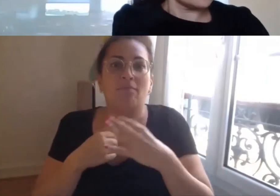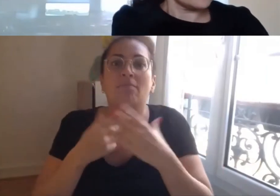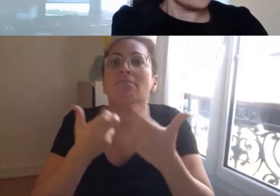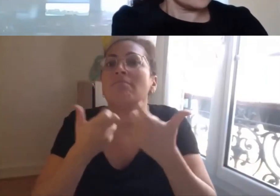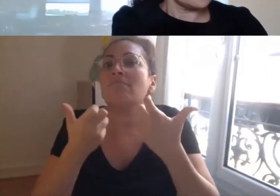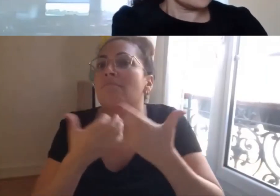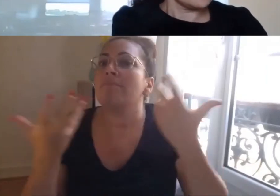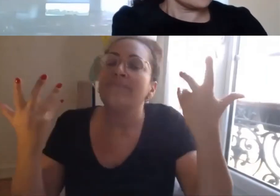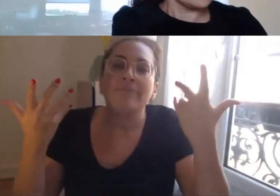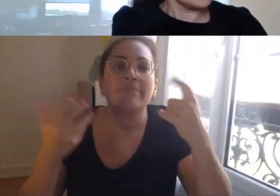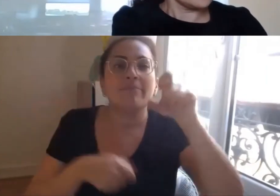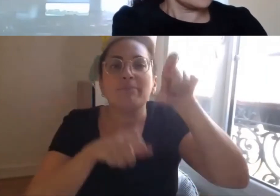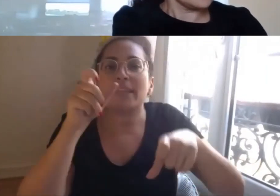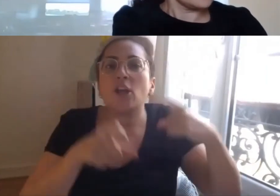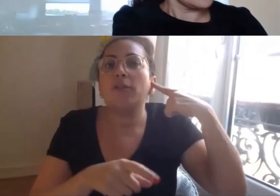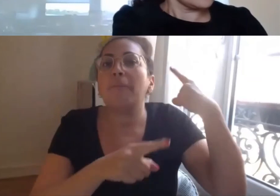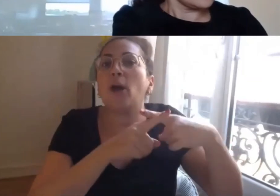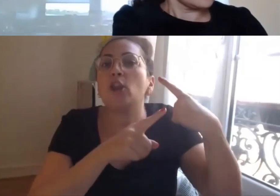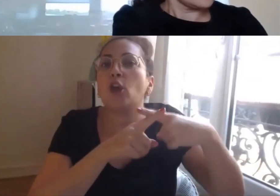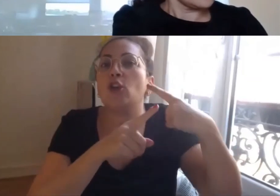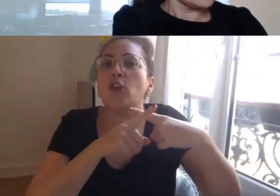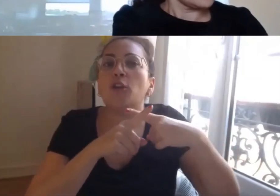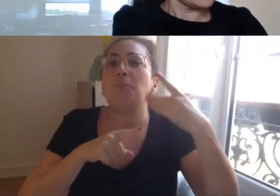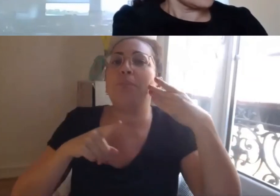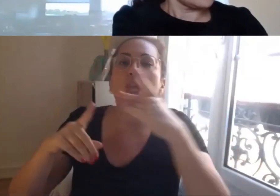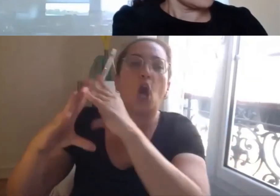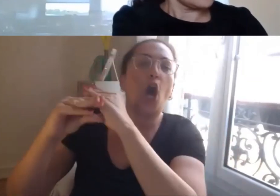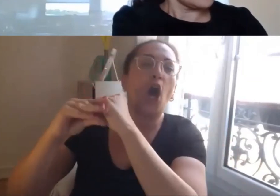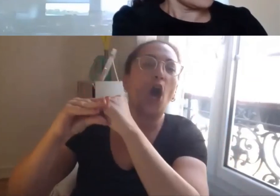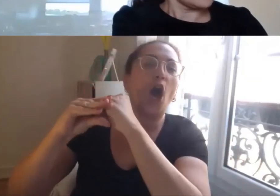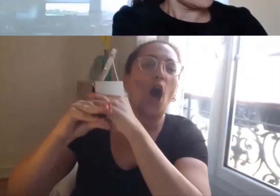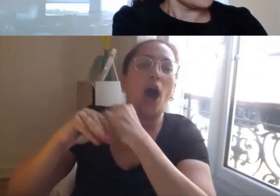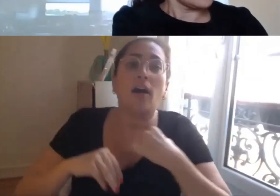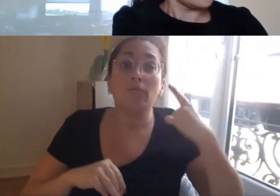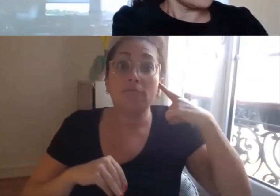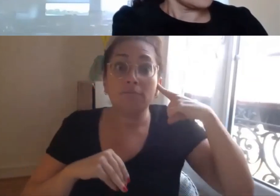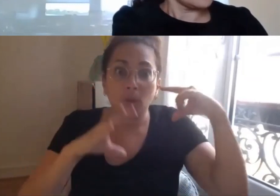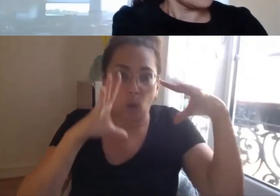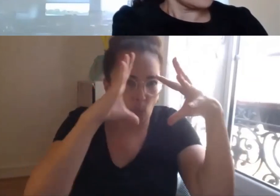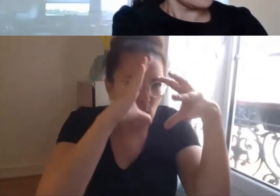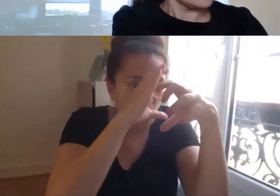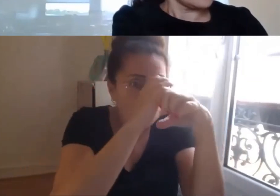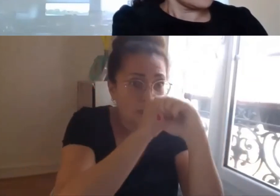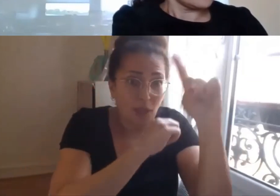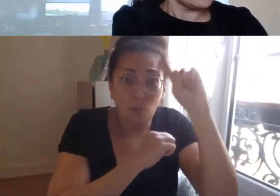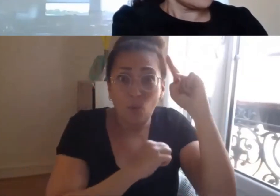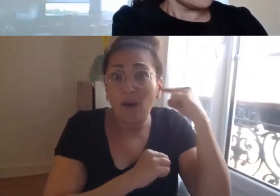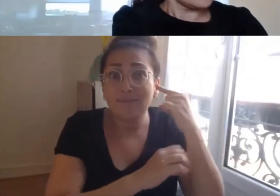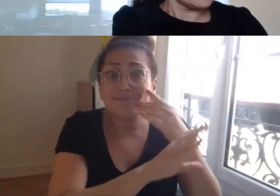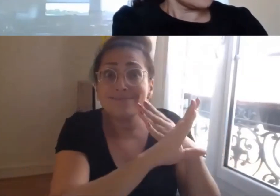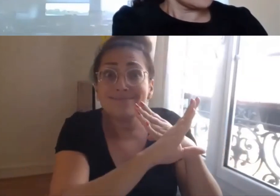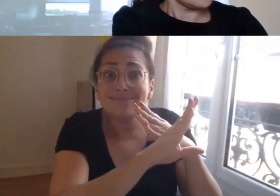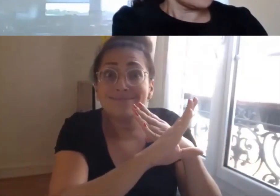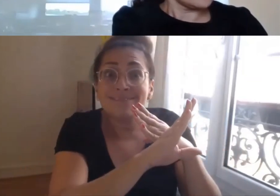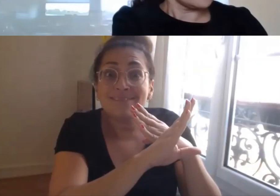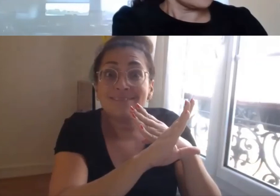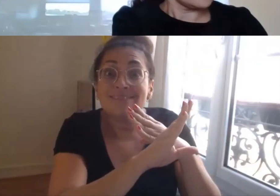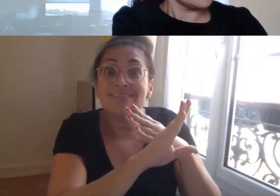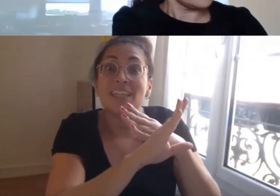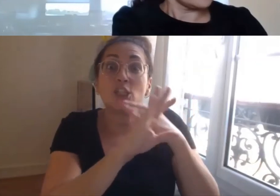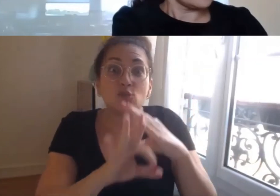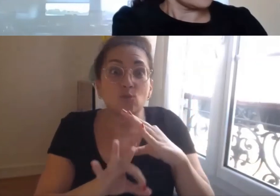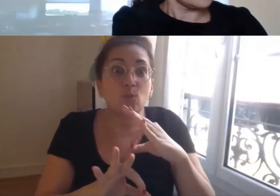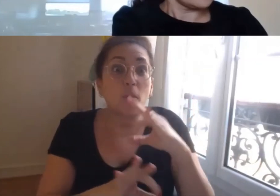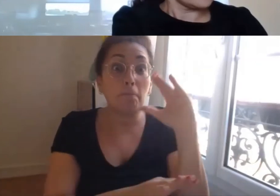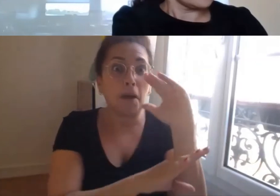autre et ma foi dans certains postes de travail ce peut être et c'est d'ailleurs je le sais extrêmement recherché il y a également